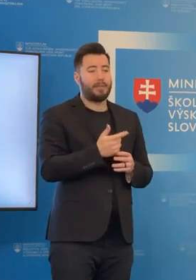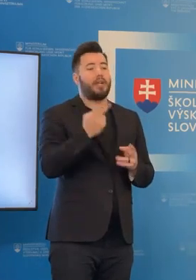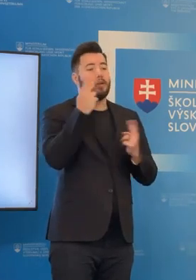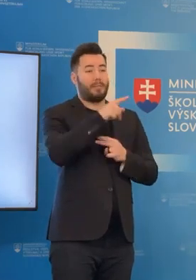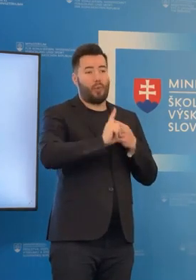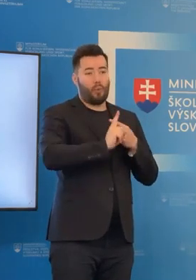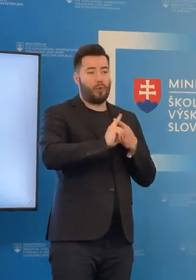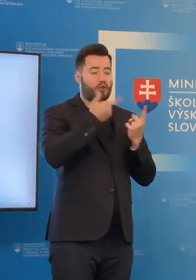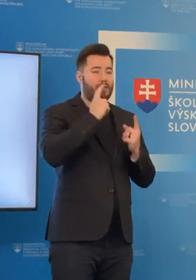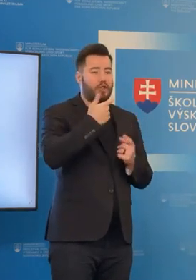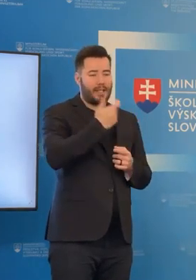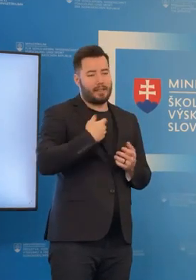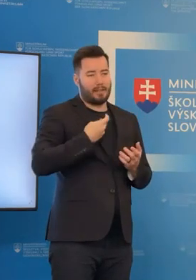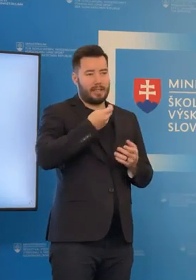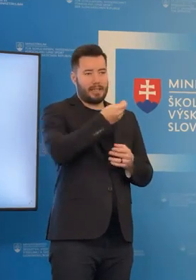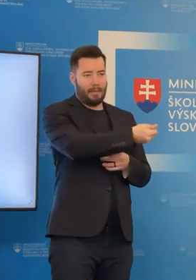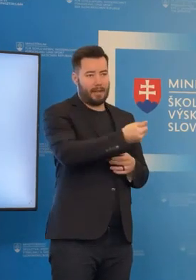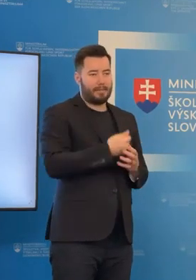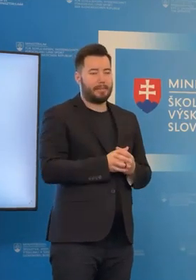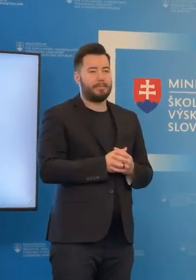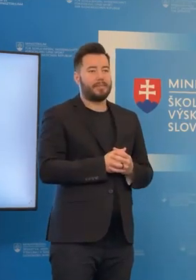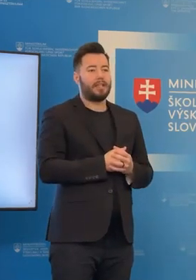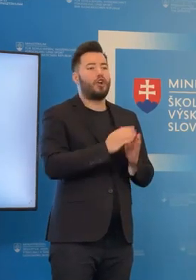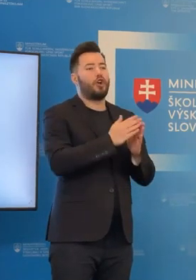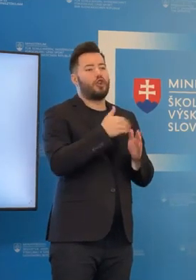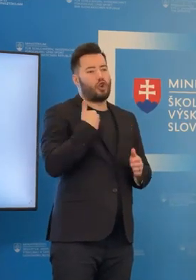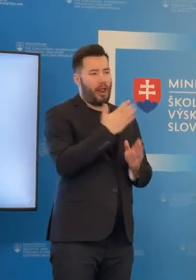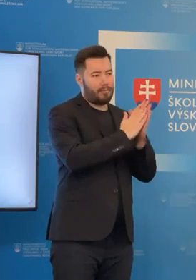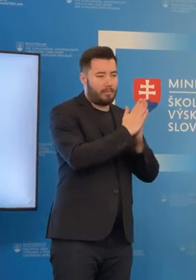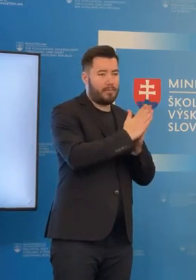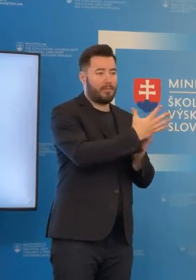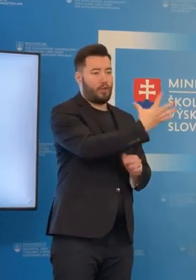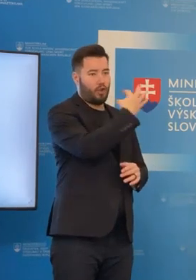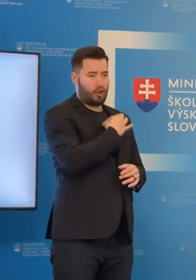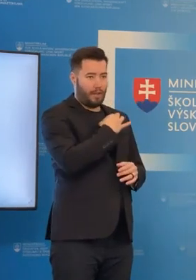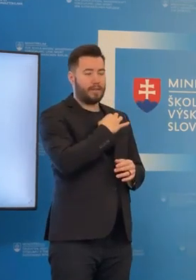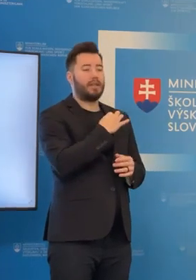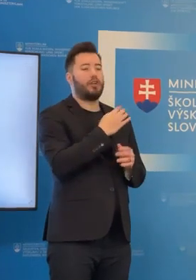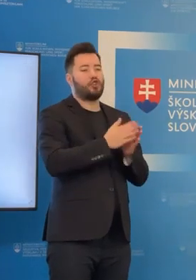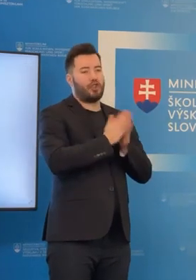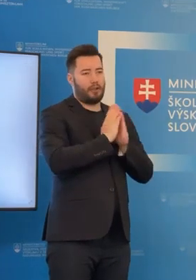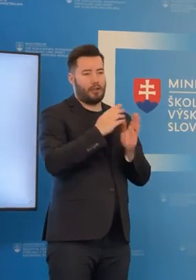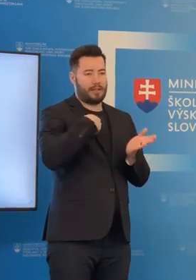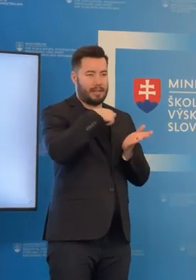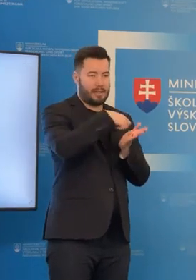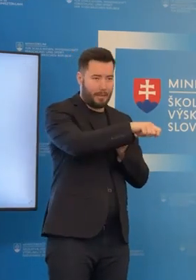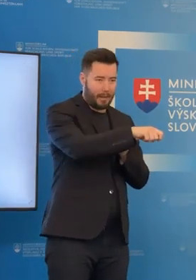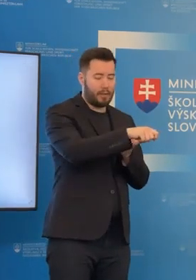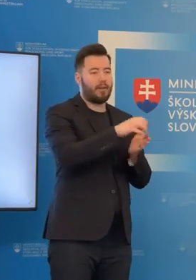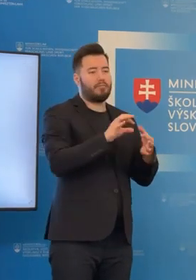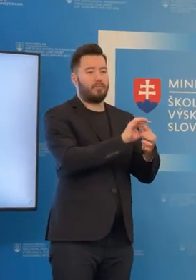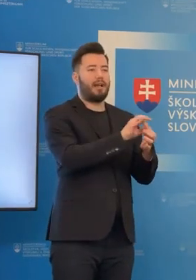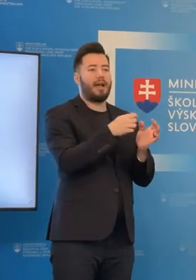preplácať. Škola bude požadovať ministerstvo financovanie tohto kurzu Slovenčiny slovenského jazyka nám zdy